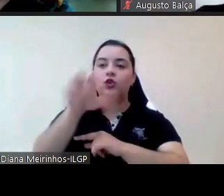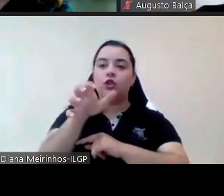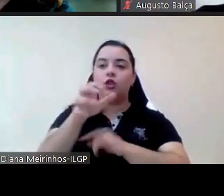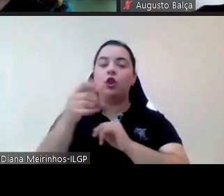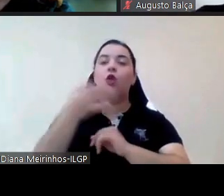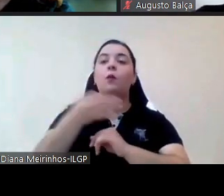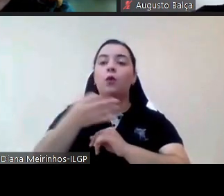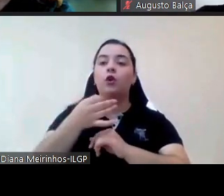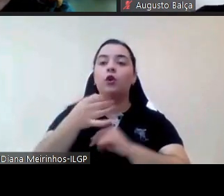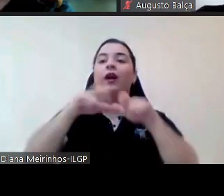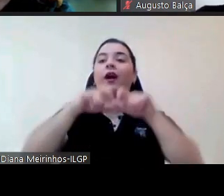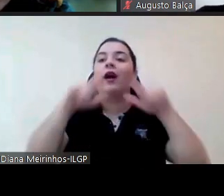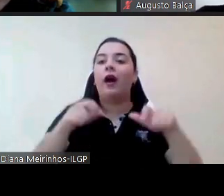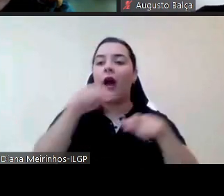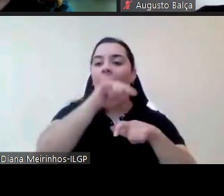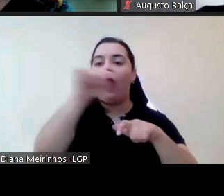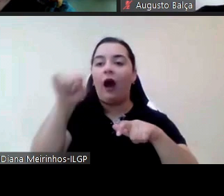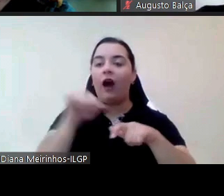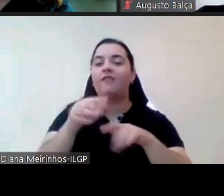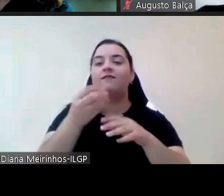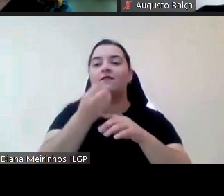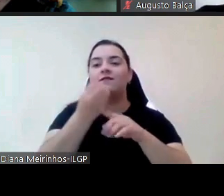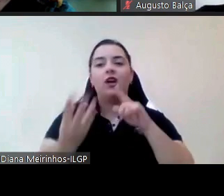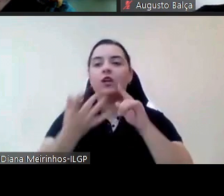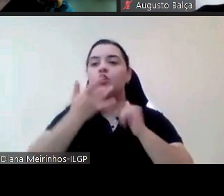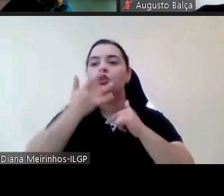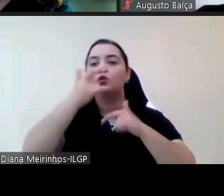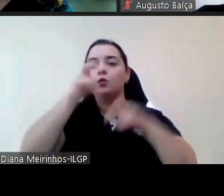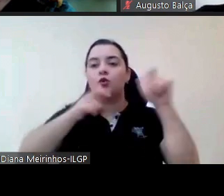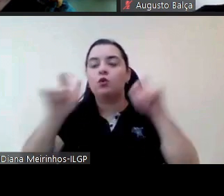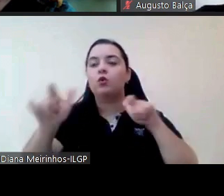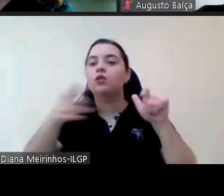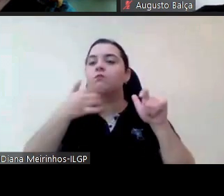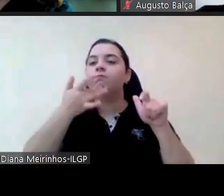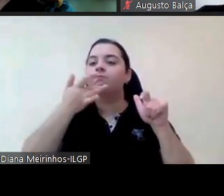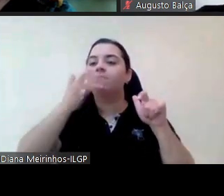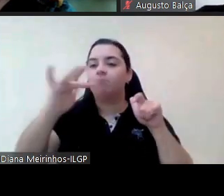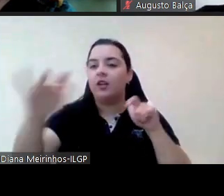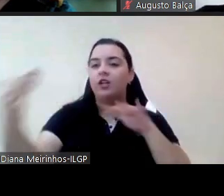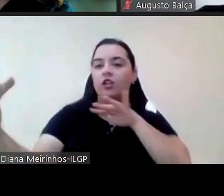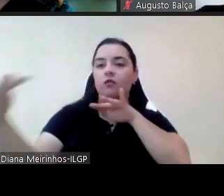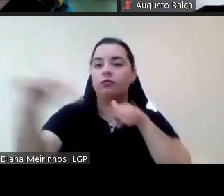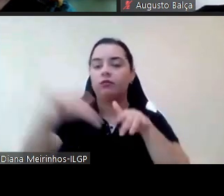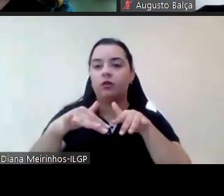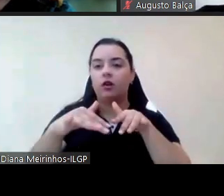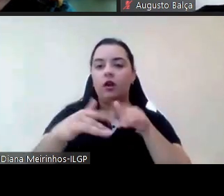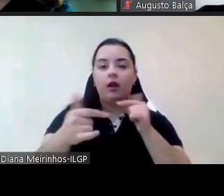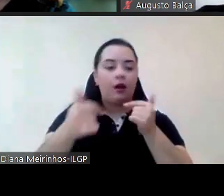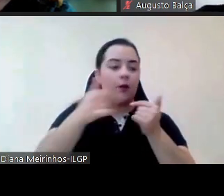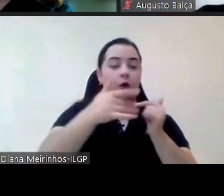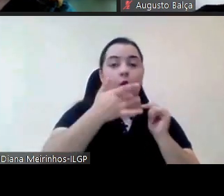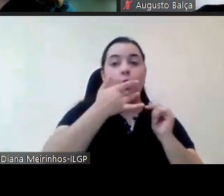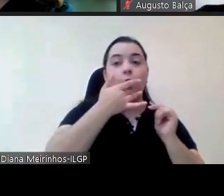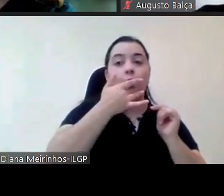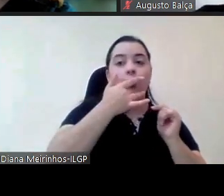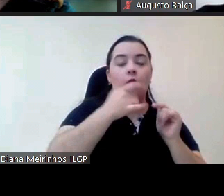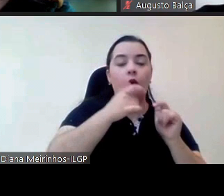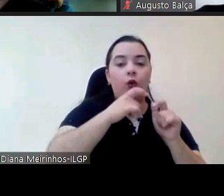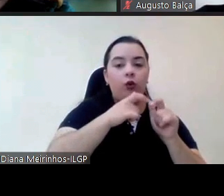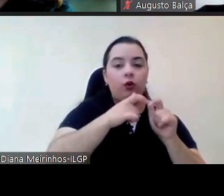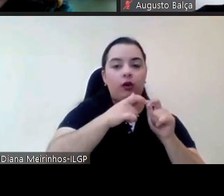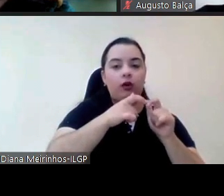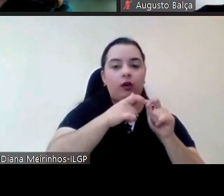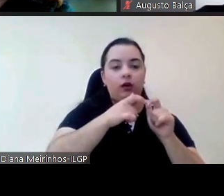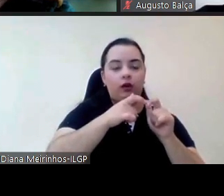migrantes por exemplo é evidente que a solução que se encontrasse para o Porto não seria necessária para Amarante por exemplo ou para Gaia era nessa perspectiva